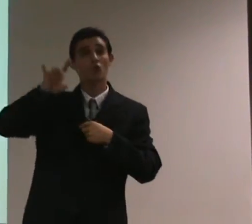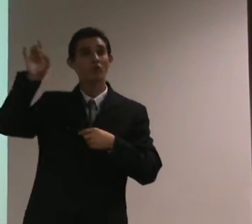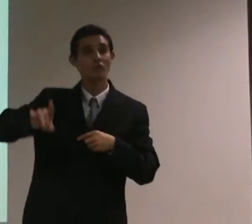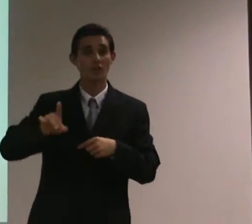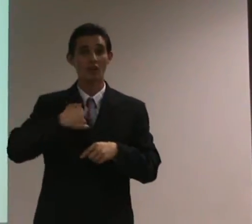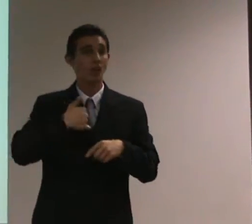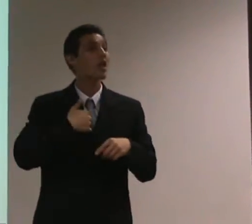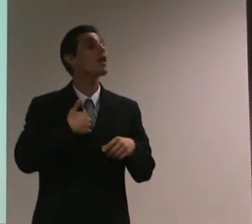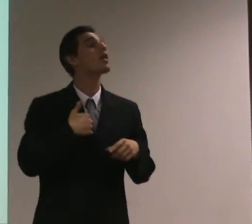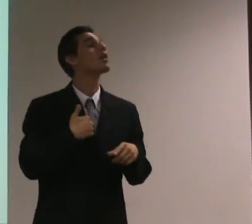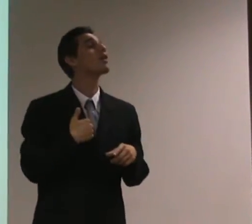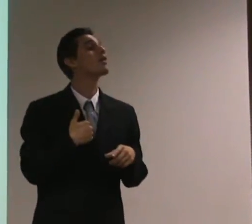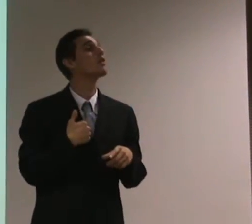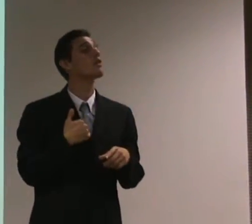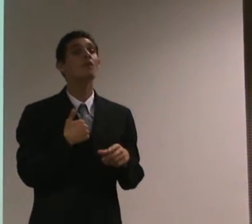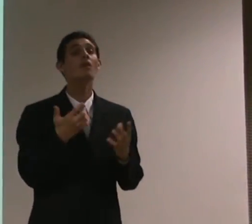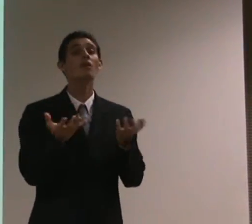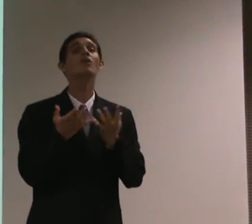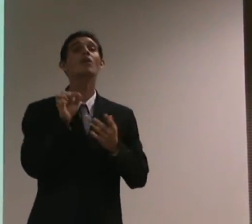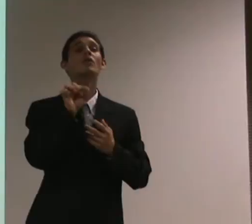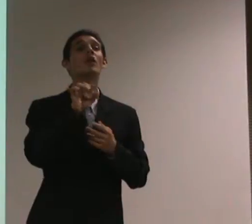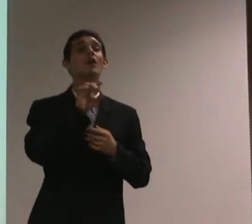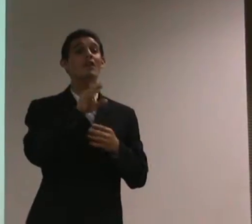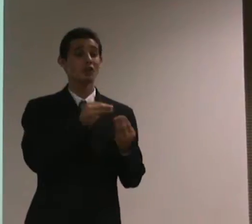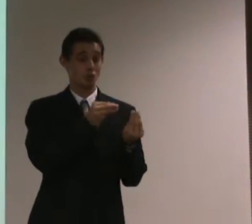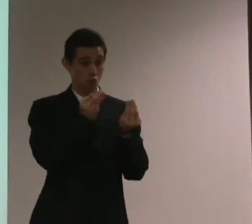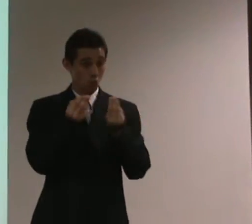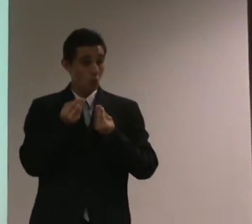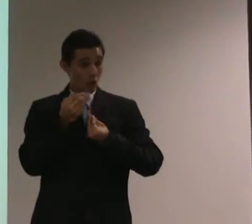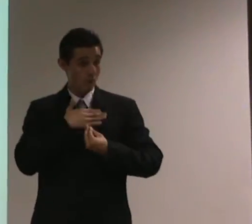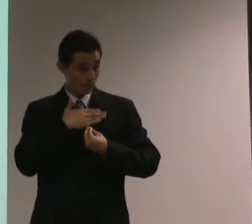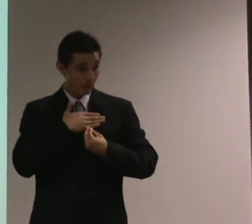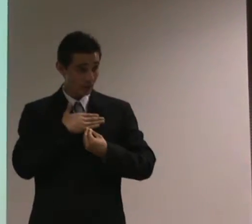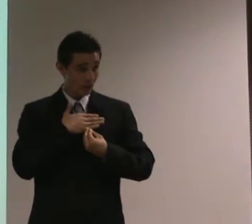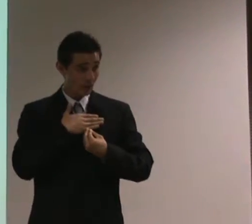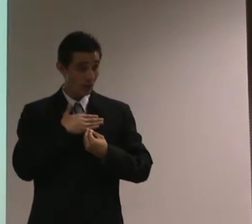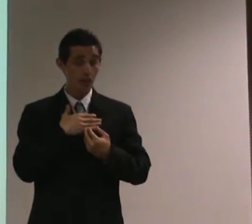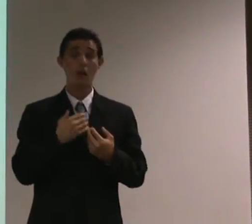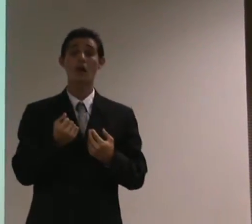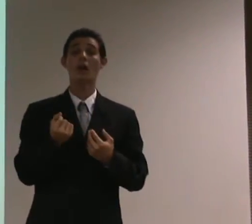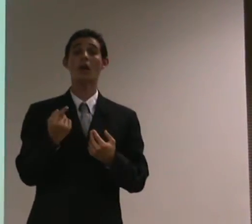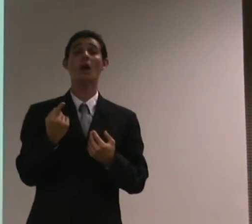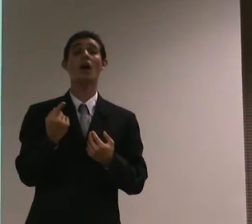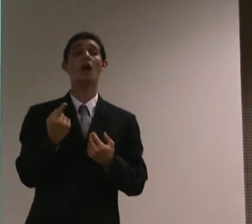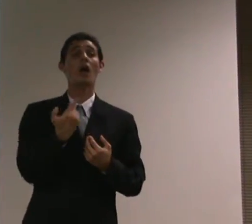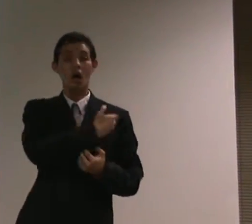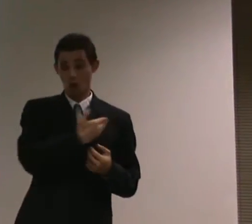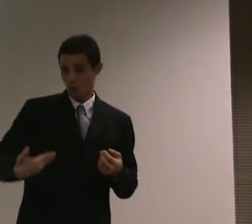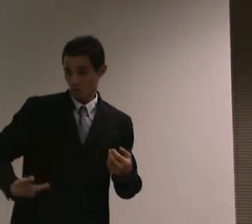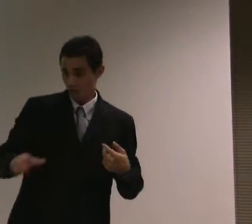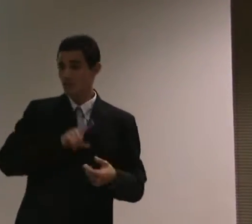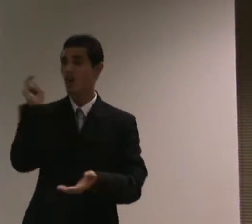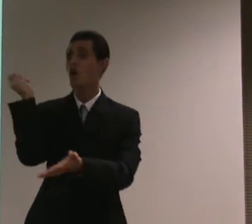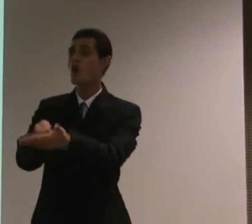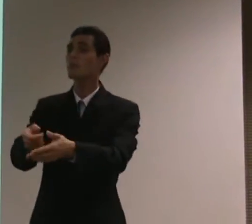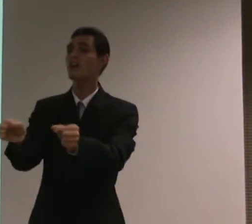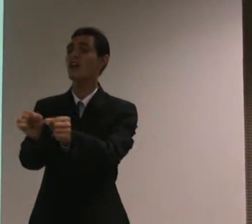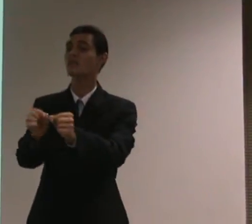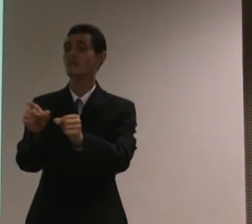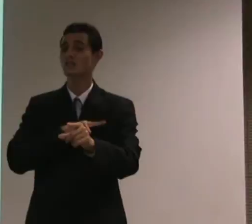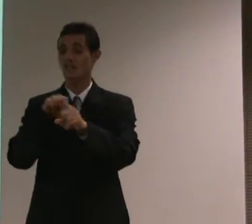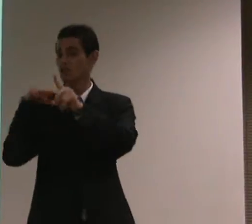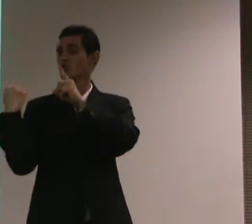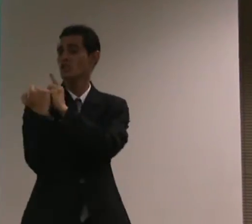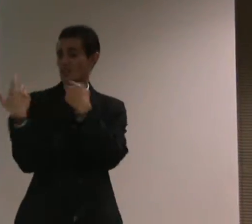exigiam, aliás, a cadeira de roda doada, dizendo que o governo tem a obrigação de fazer isso, isso é obrigação da